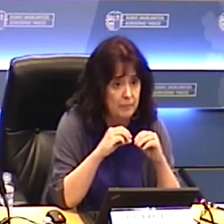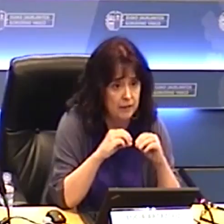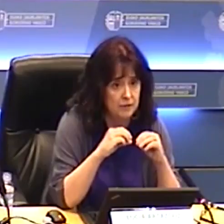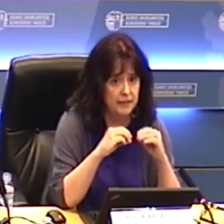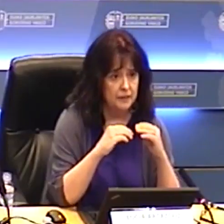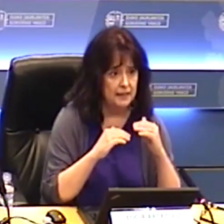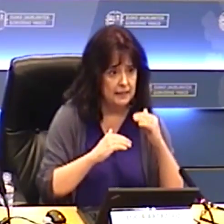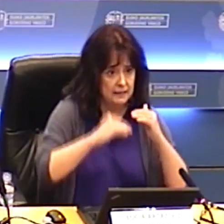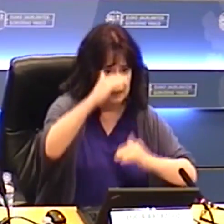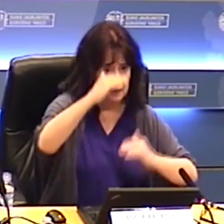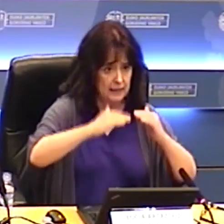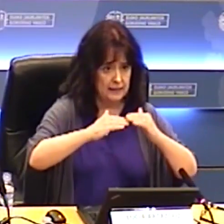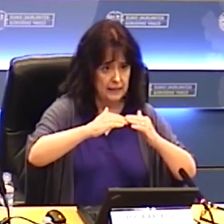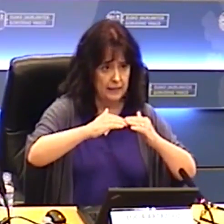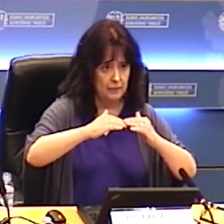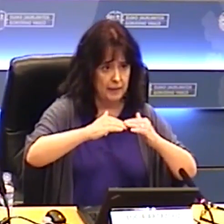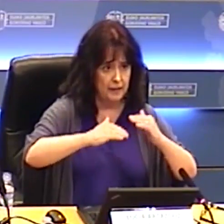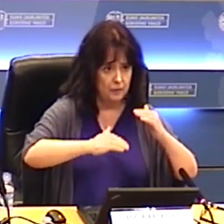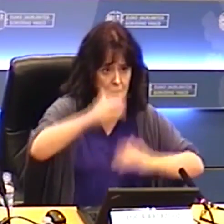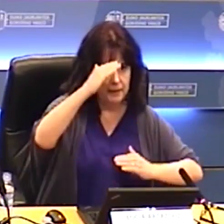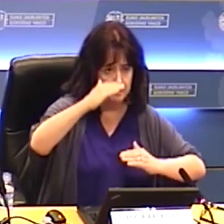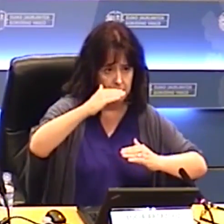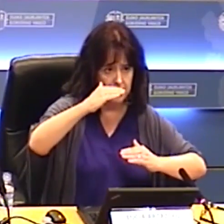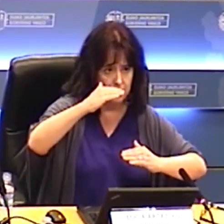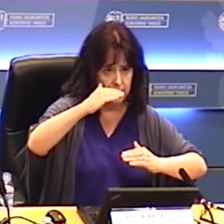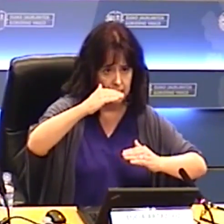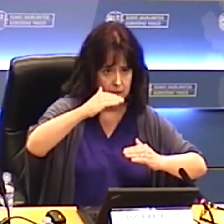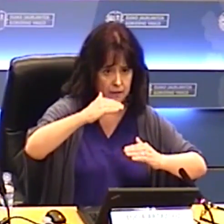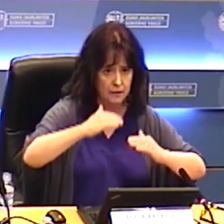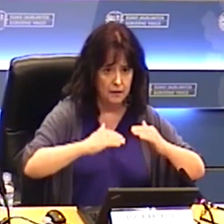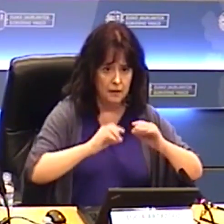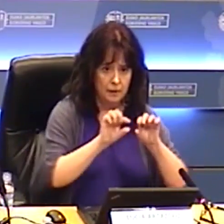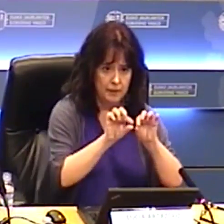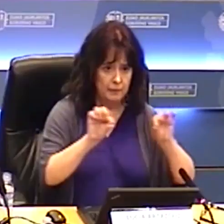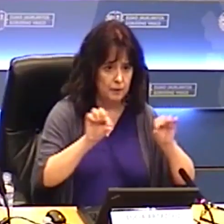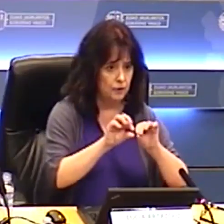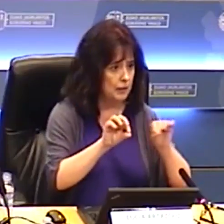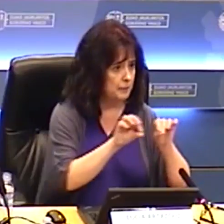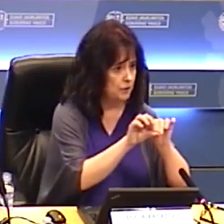Por el contrario, las grandes desigualdades de género aparecen en cuanto aparece el primer hijo o hija. Al principio, cuando las